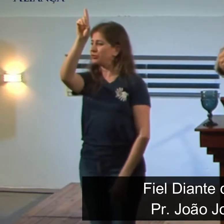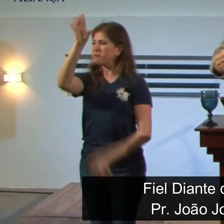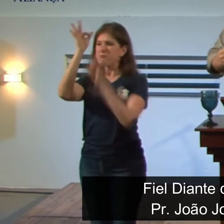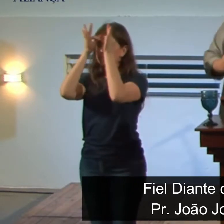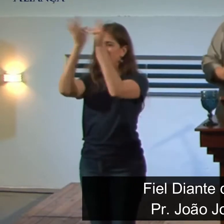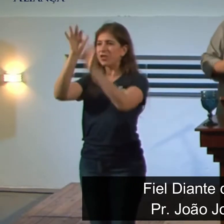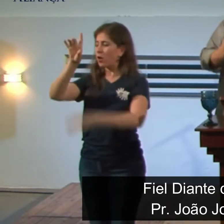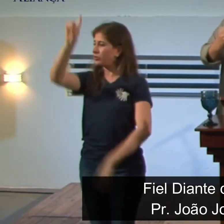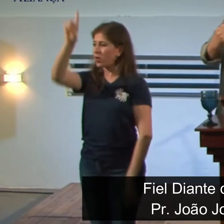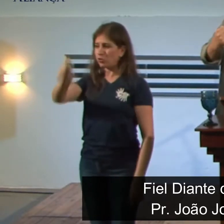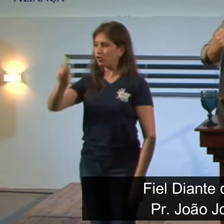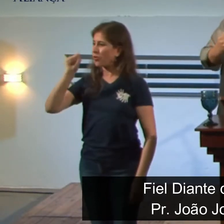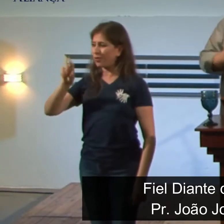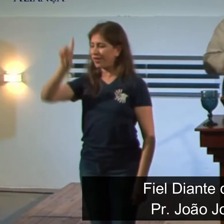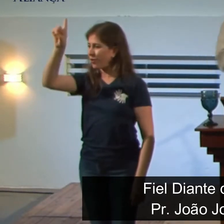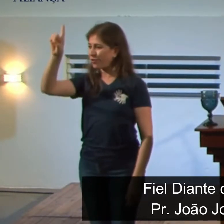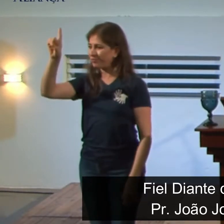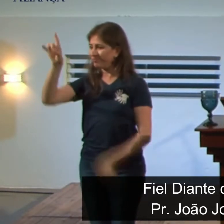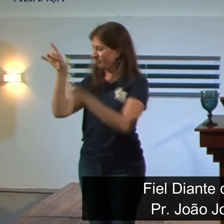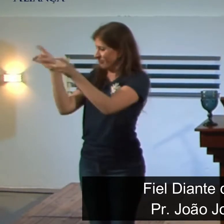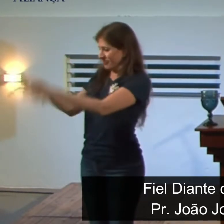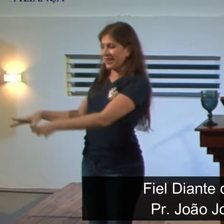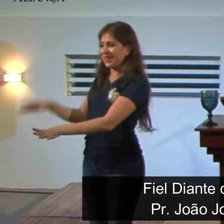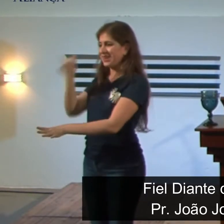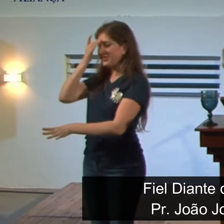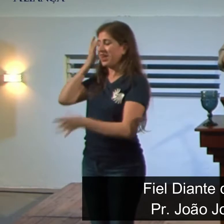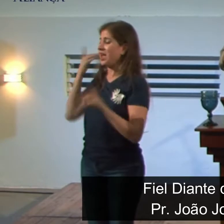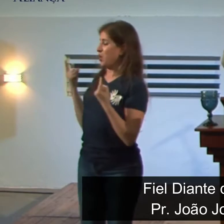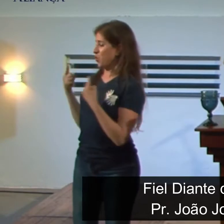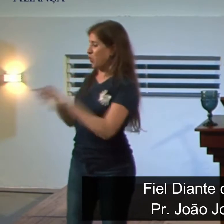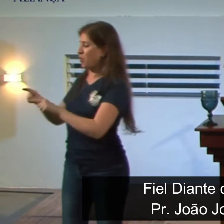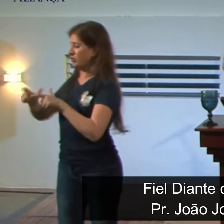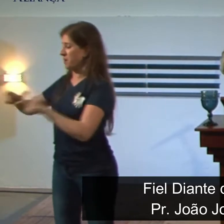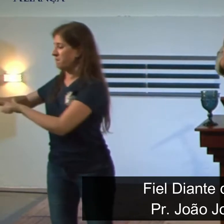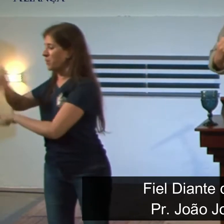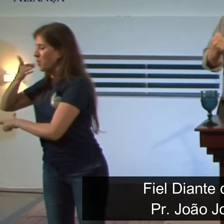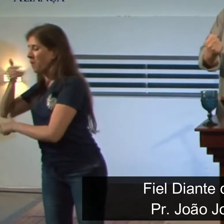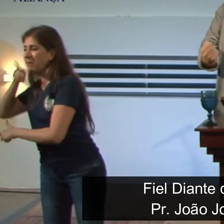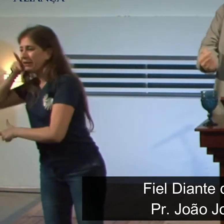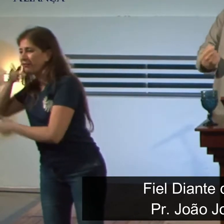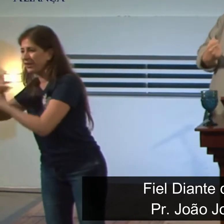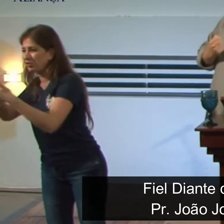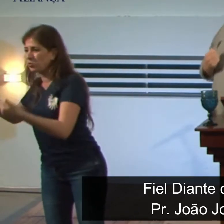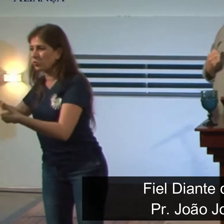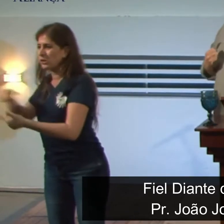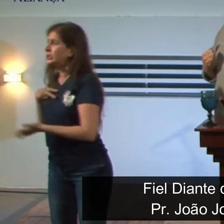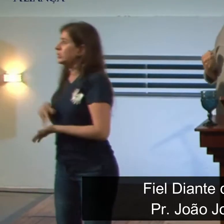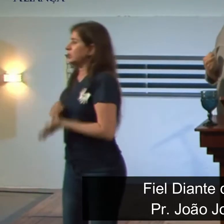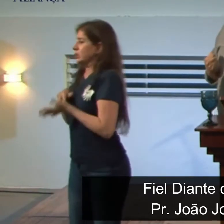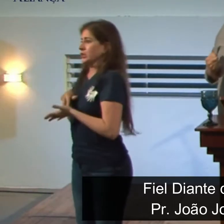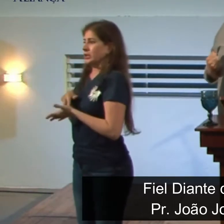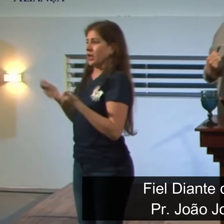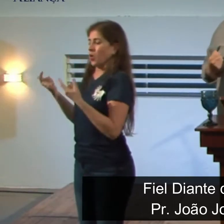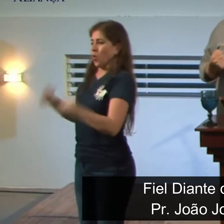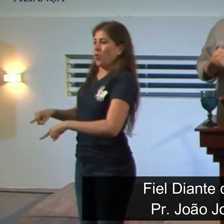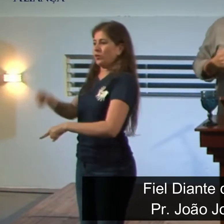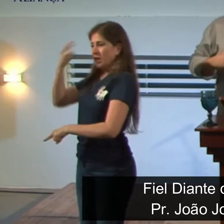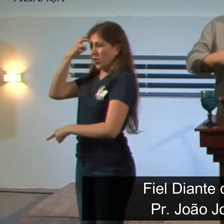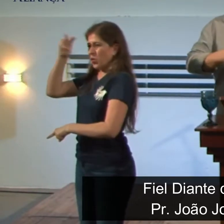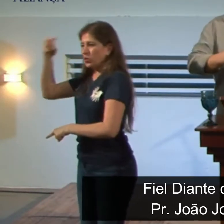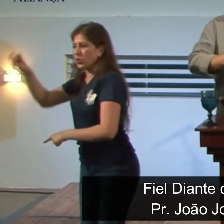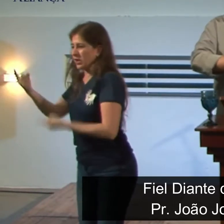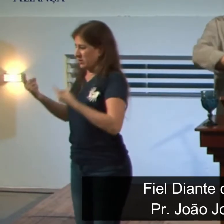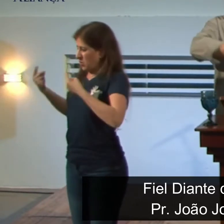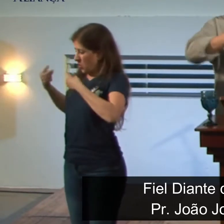ser fiel, quando ele decide no seu coração ir contra a maré, quando ele decide no seu coração resistir contra aquele processo de aculturação,